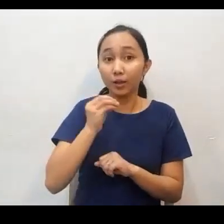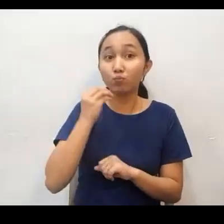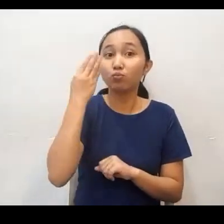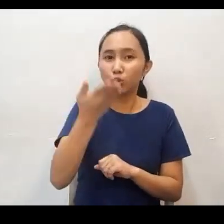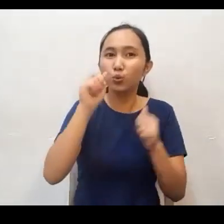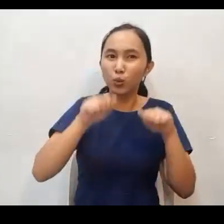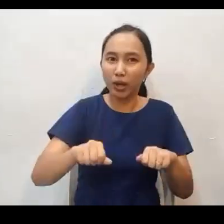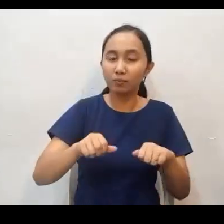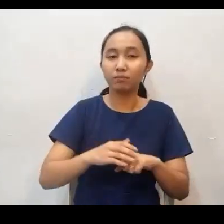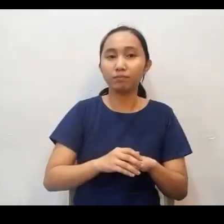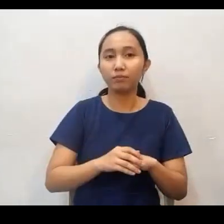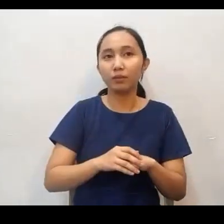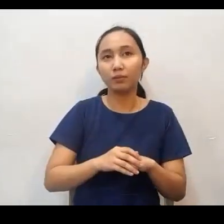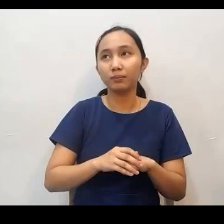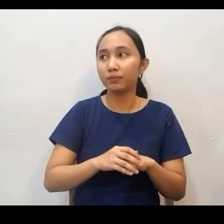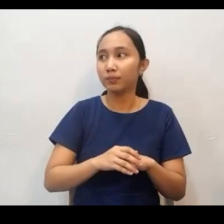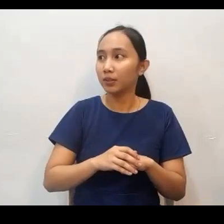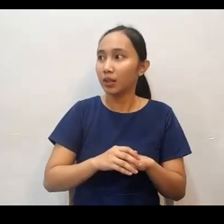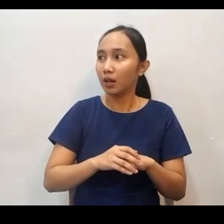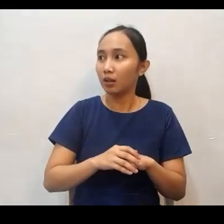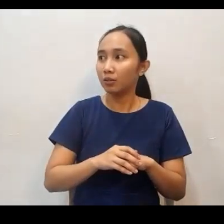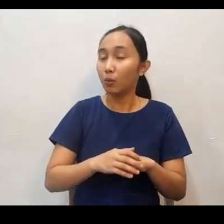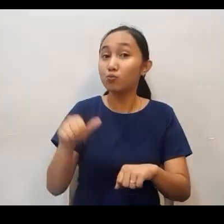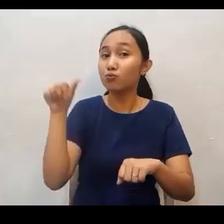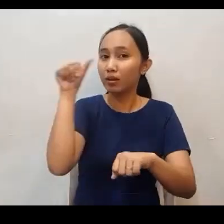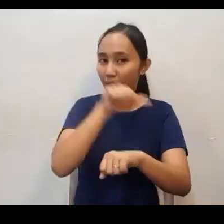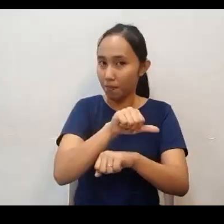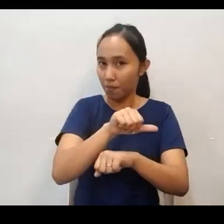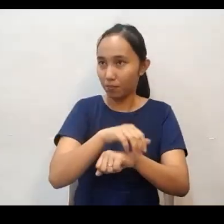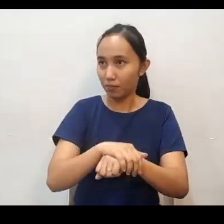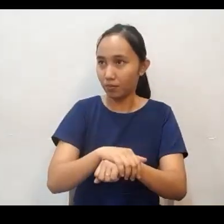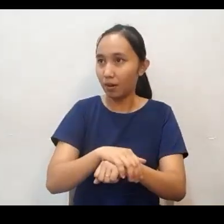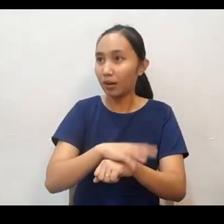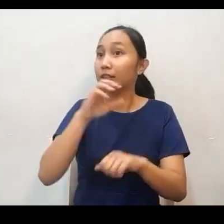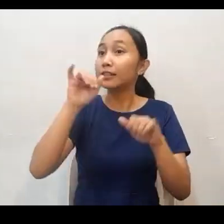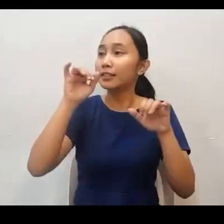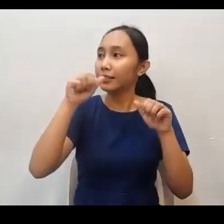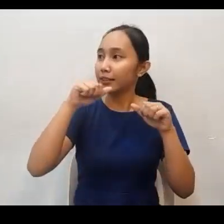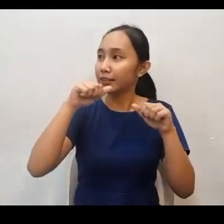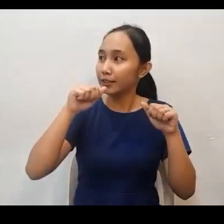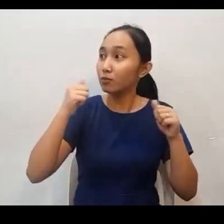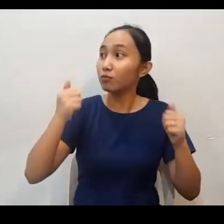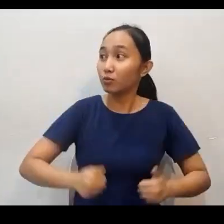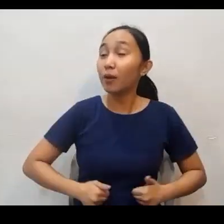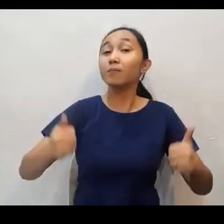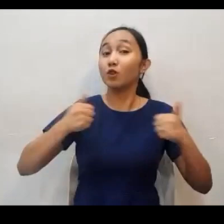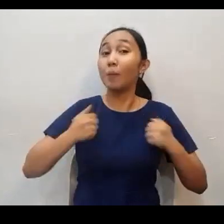Kaya nga kinakailangan po nating maging matalino upang tayo po ay manatiling buhay bilang isang kristyano sa mundong ito.